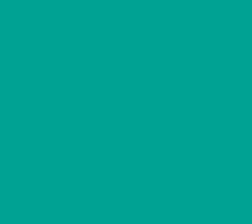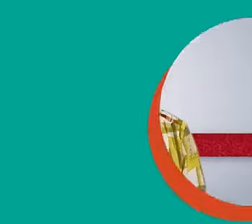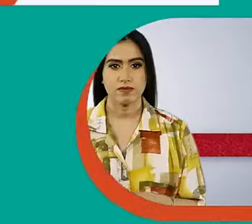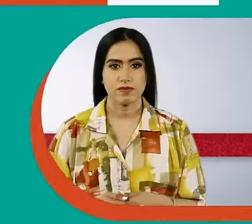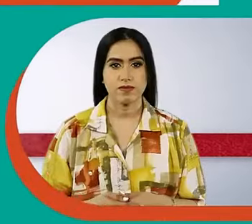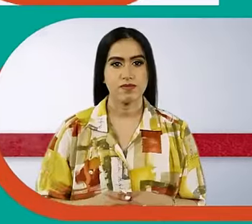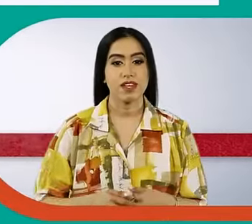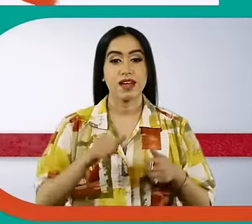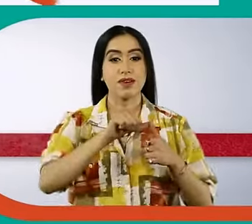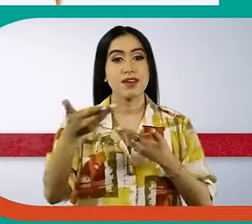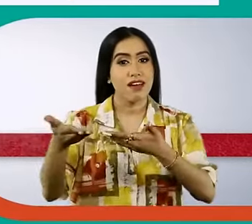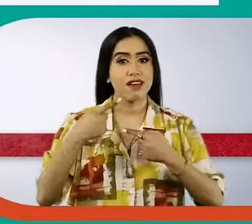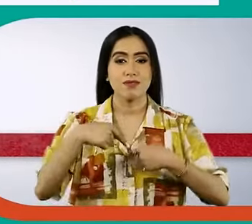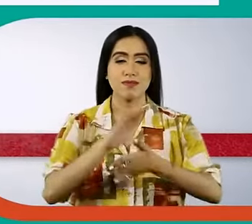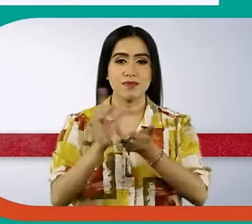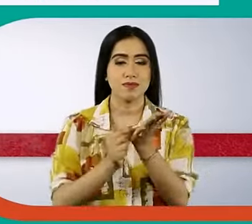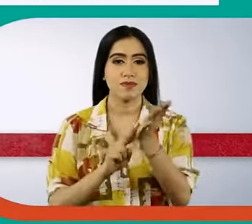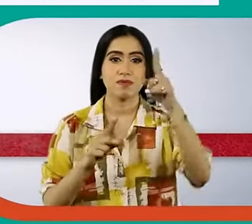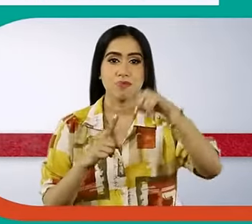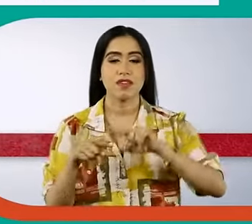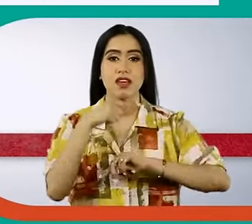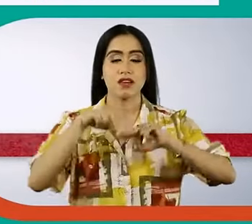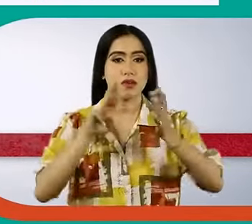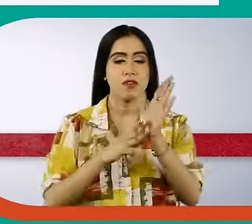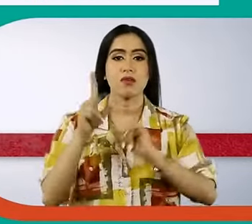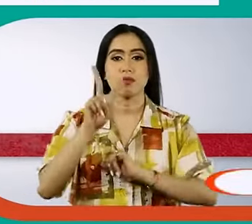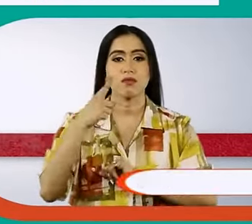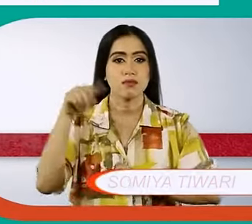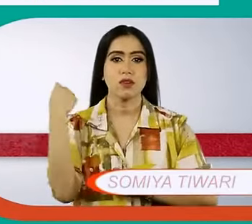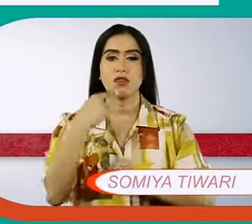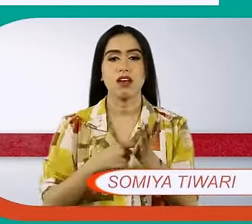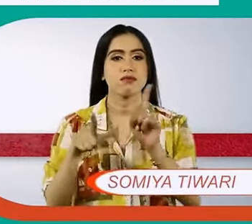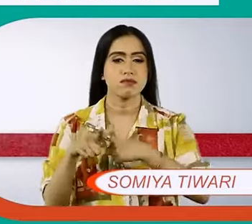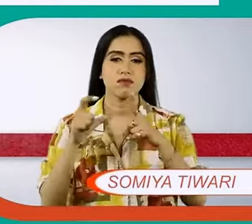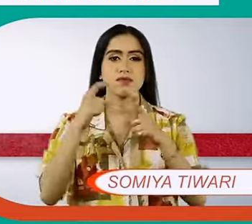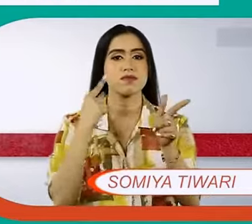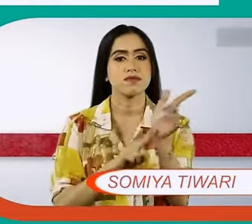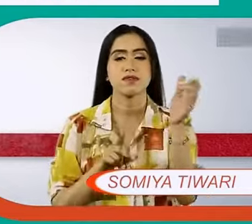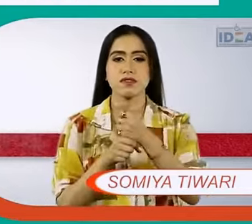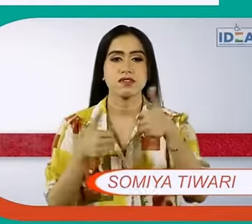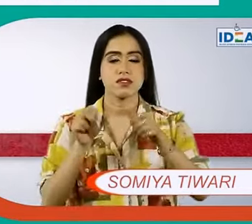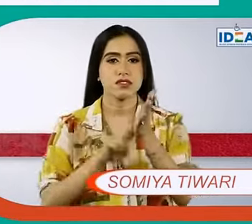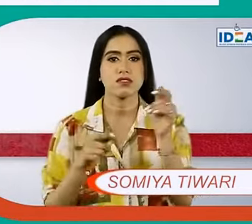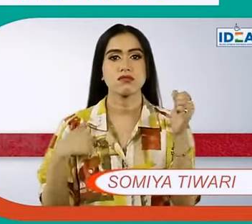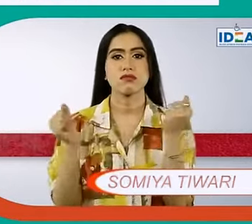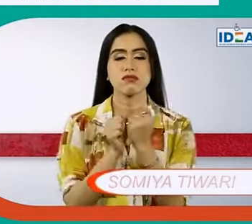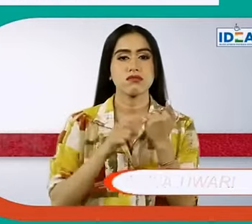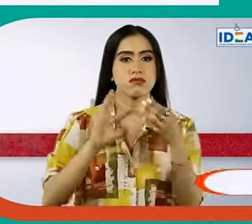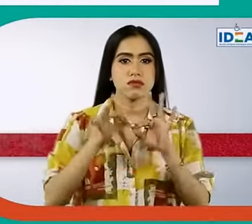Welcome everyone, Daily Hunt and Red FM presents White Check, मैं हूँ आर्जी दिवांग ना लॉंग विद माई को होस्स सौम्या फ्रॉम आईडिया सक्षिन NCP